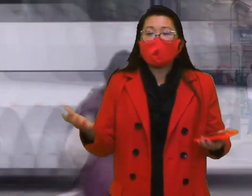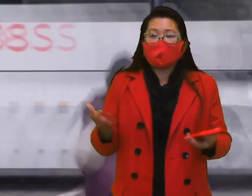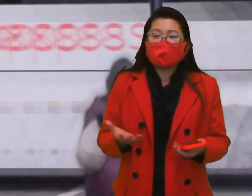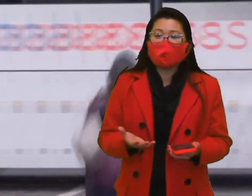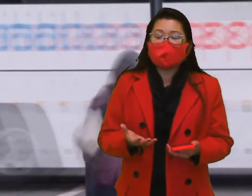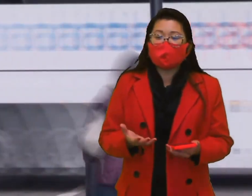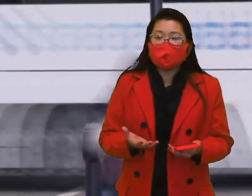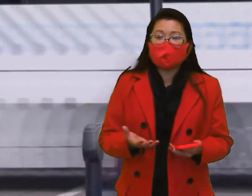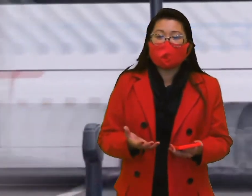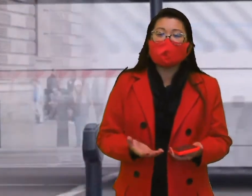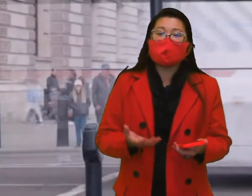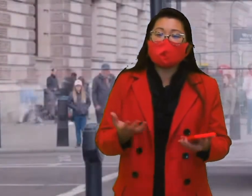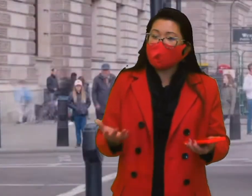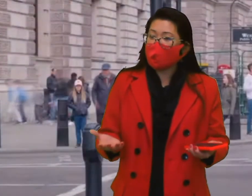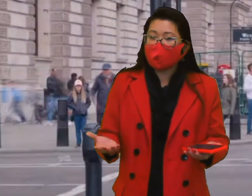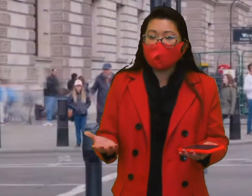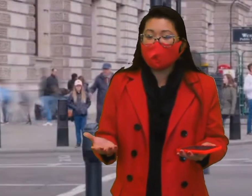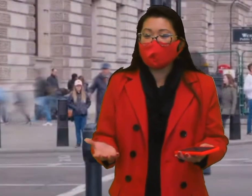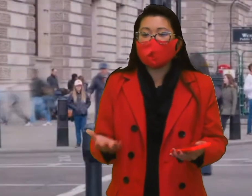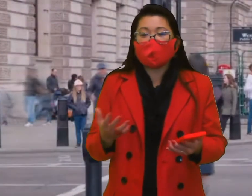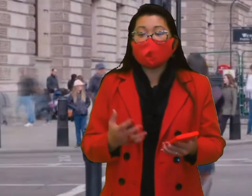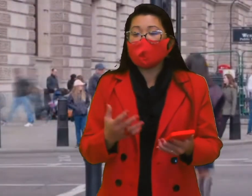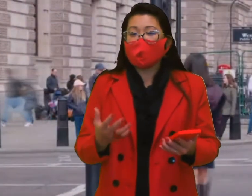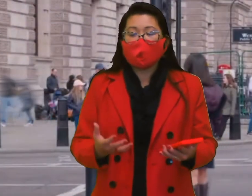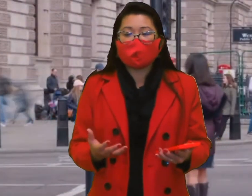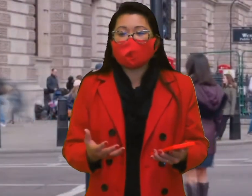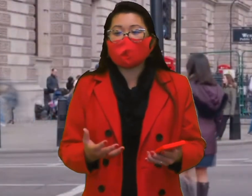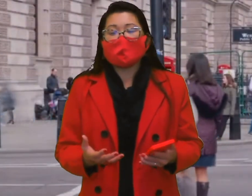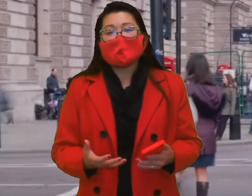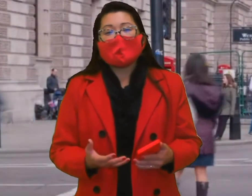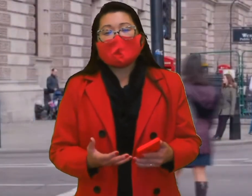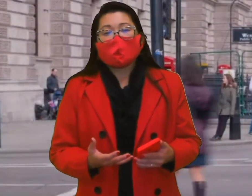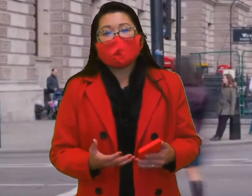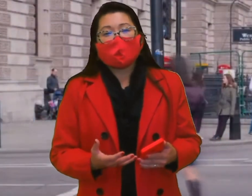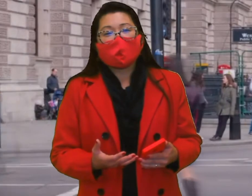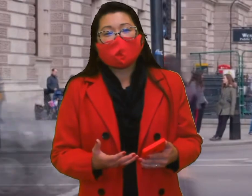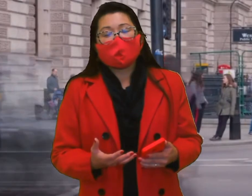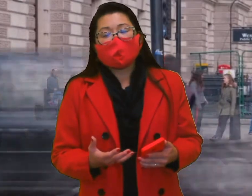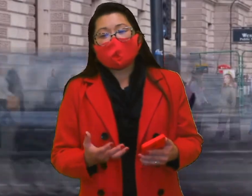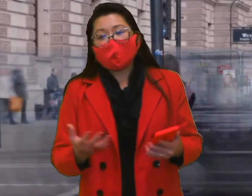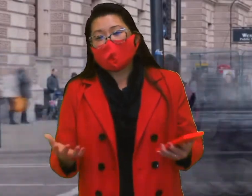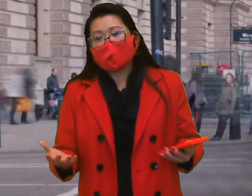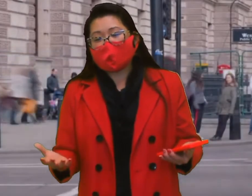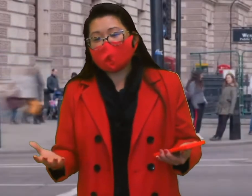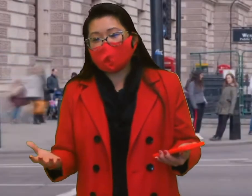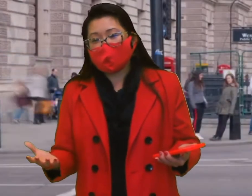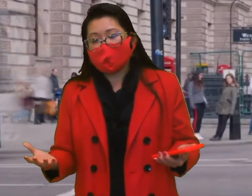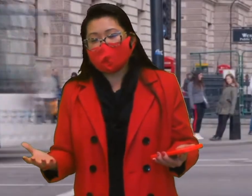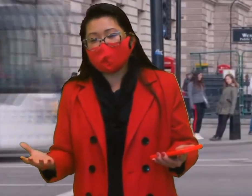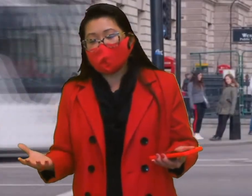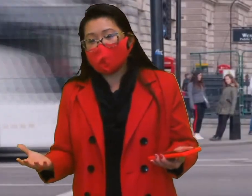mais essa dica. E eu realmente, quem conhece o aplicativo Hand Talk,